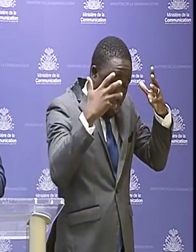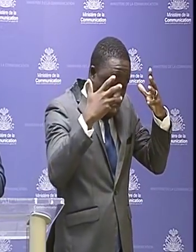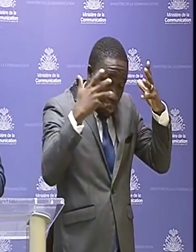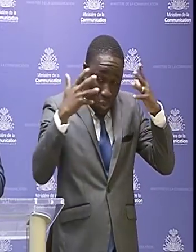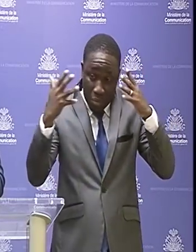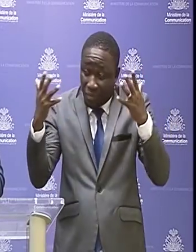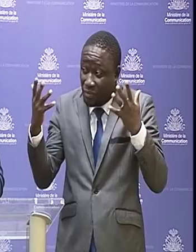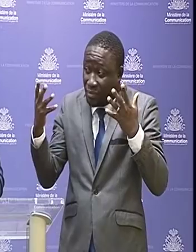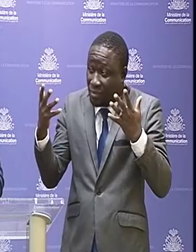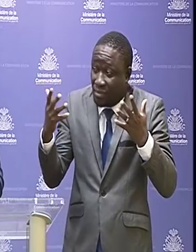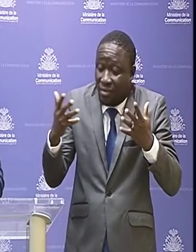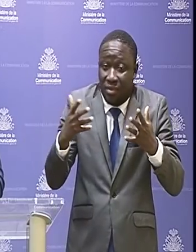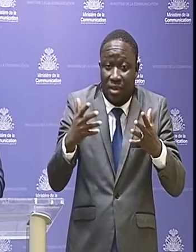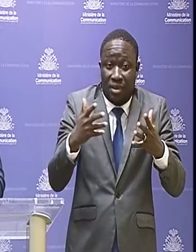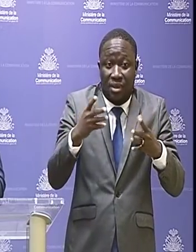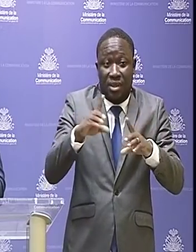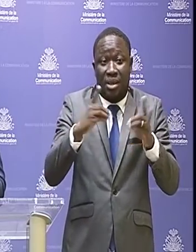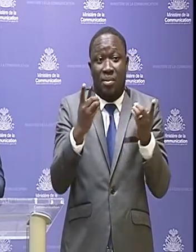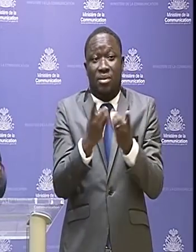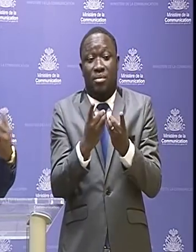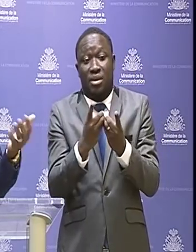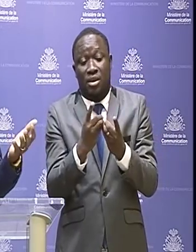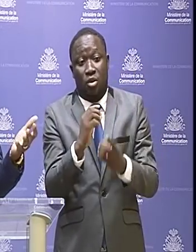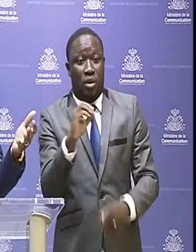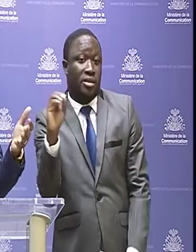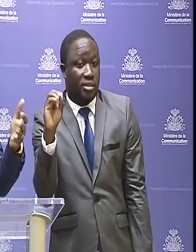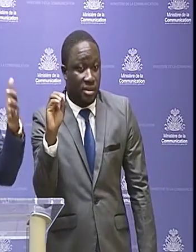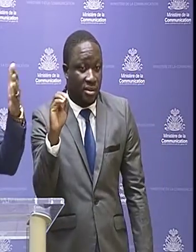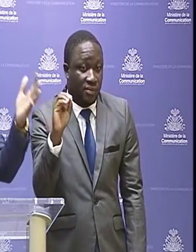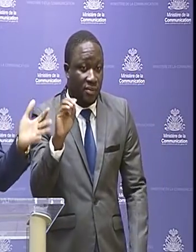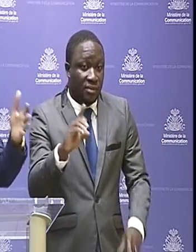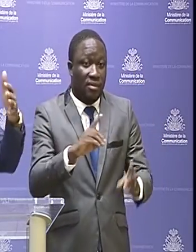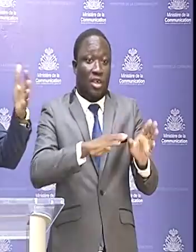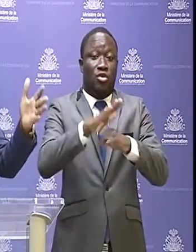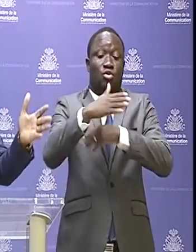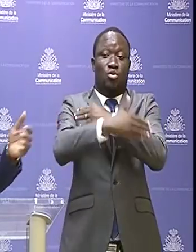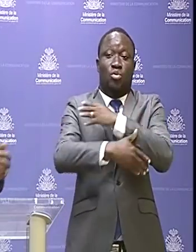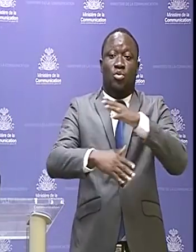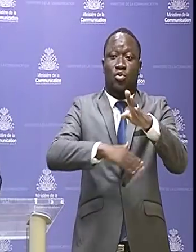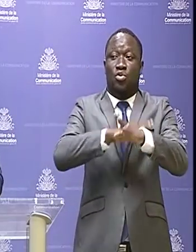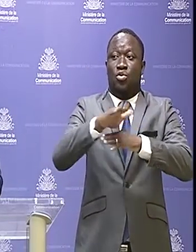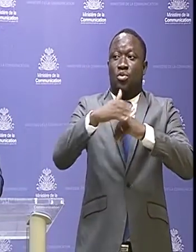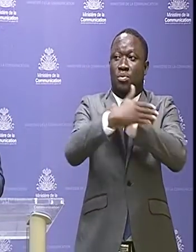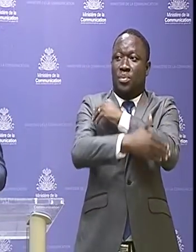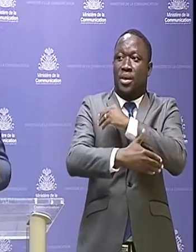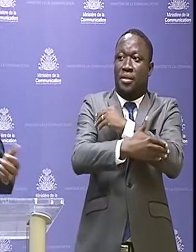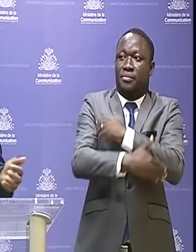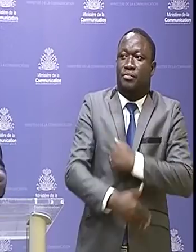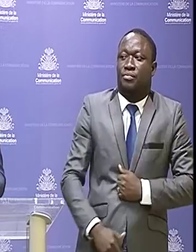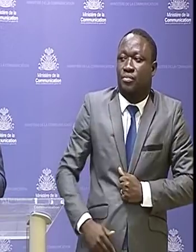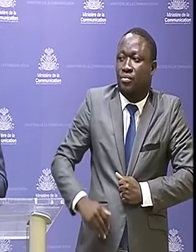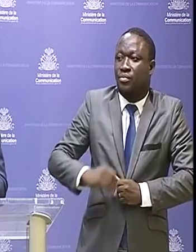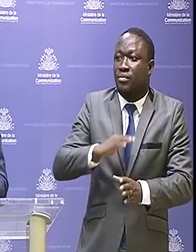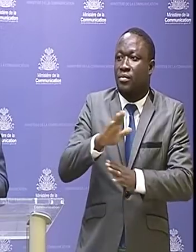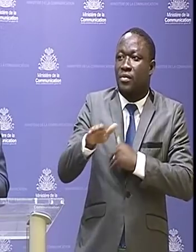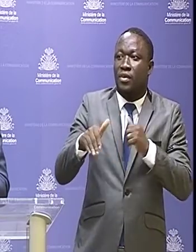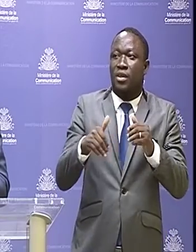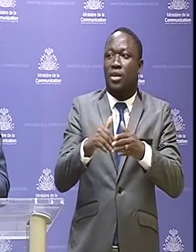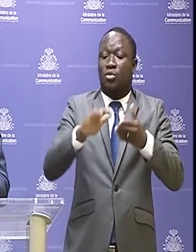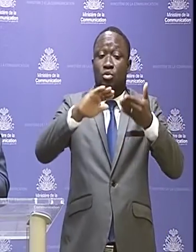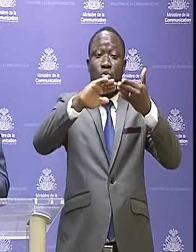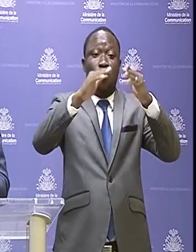tant dans le département de l'Ouest, ke nan tout peya, nan tout reste département yo, nan tout commune,